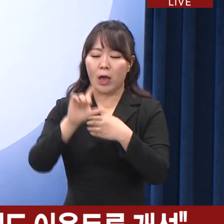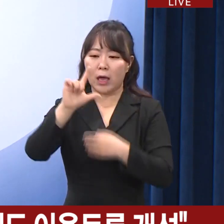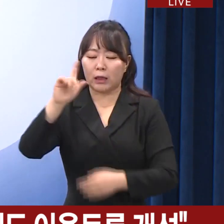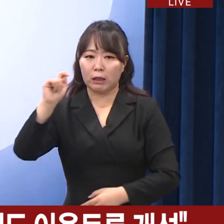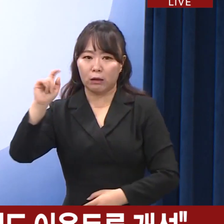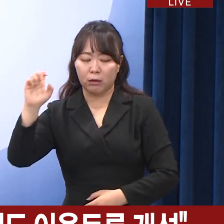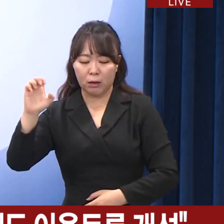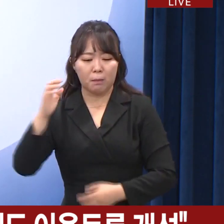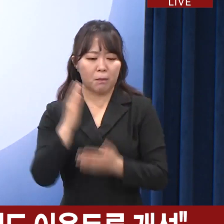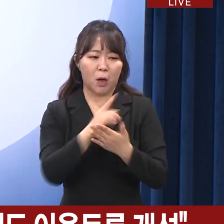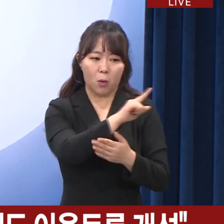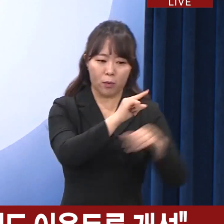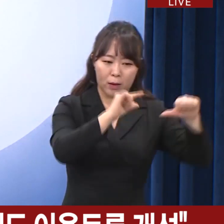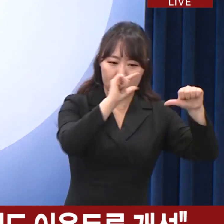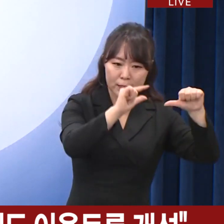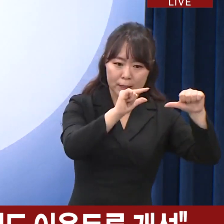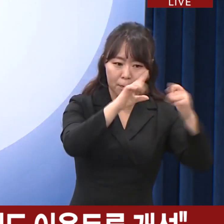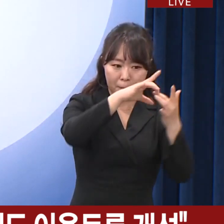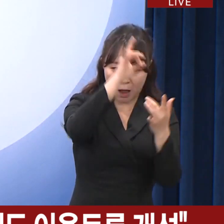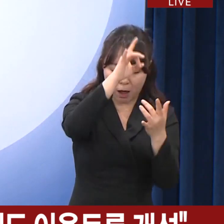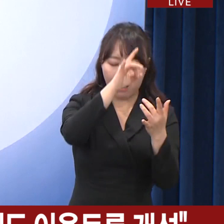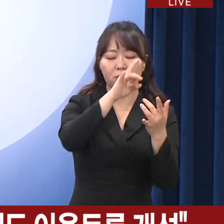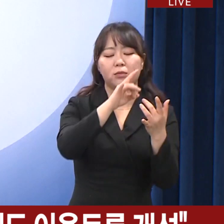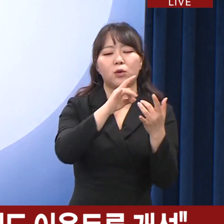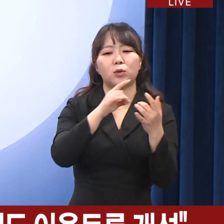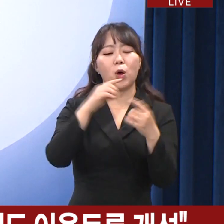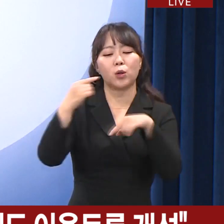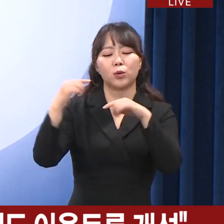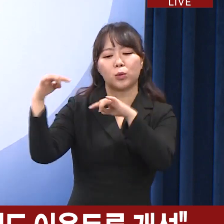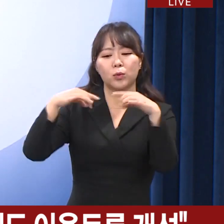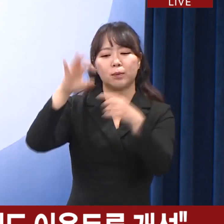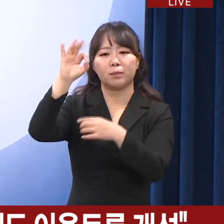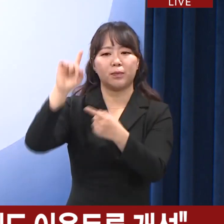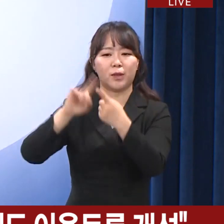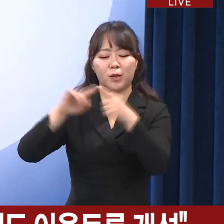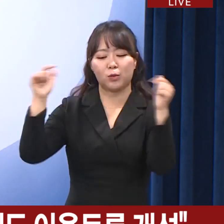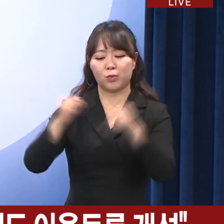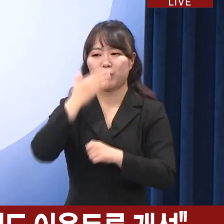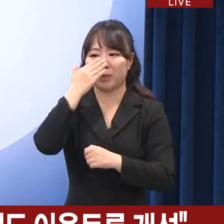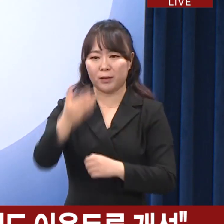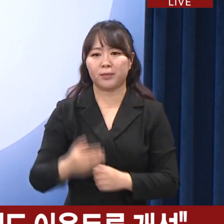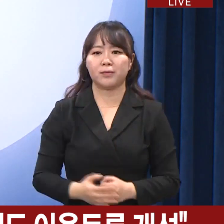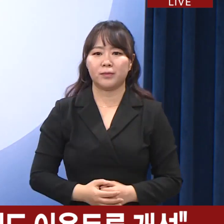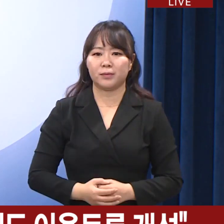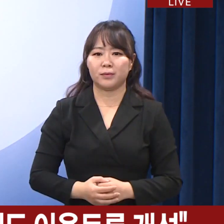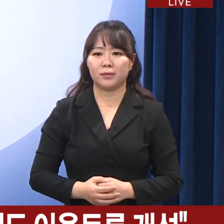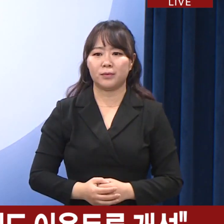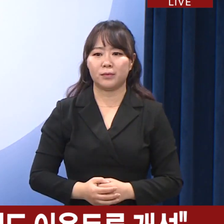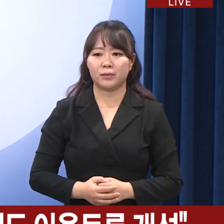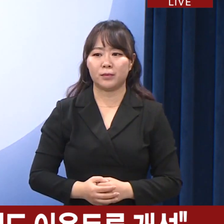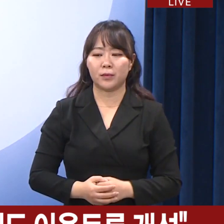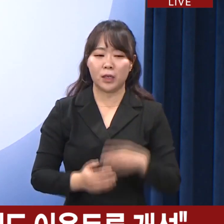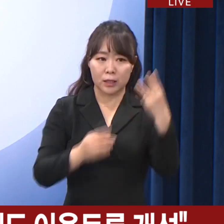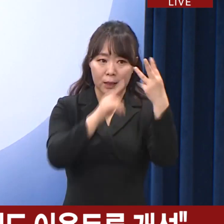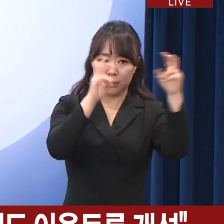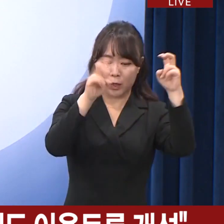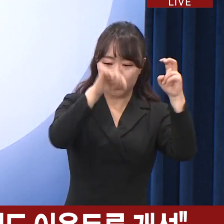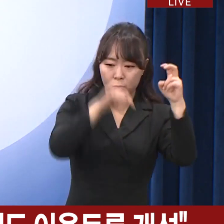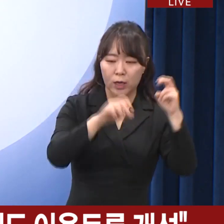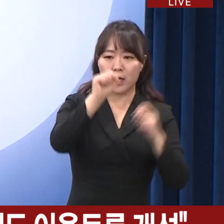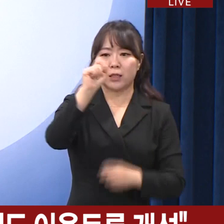5G 요금제를 선택함으로써 통신비를 절감할 수 있습니다. 이 통 3사 중